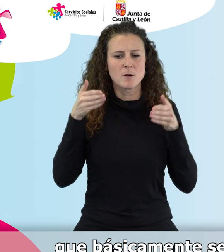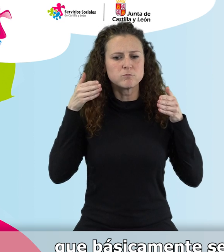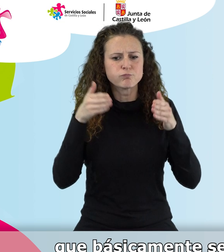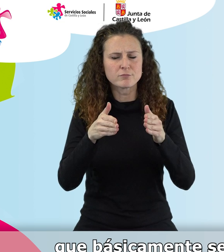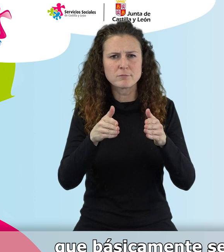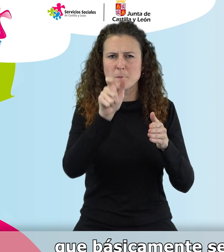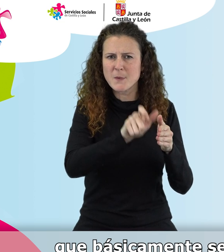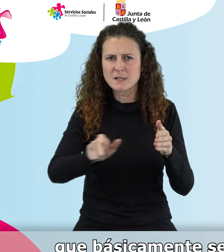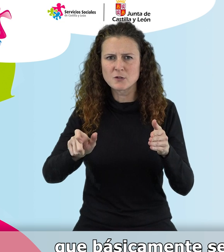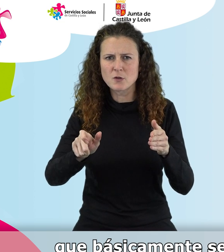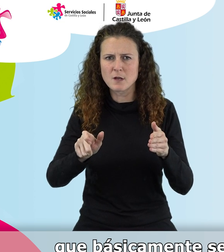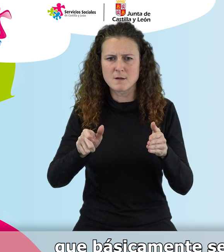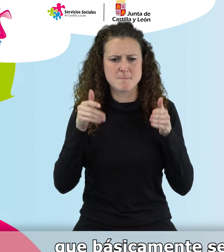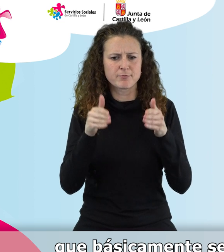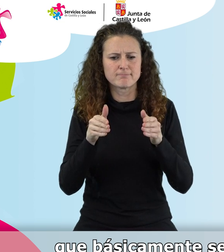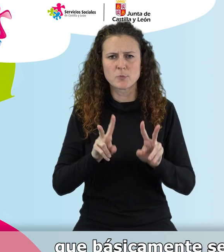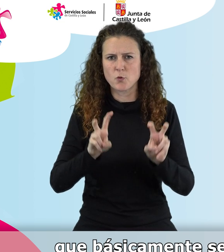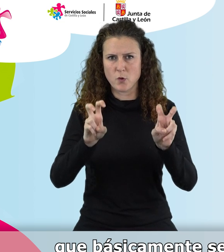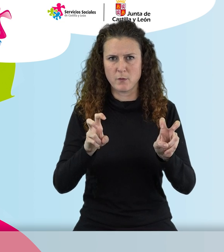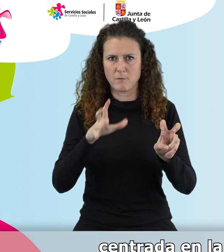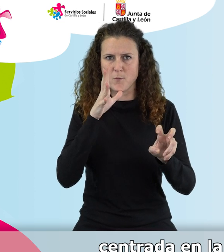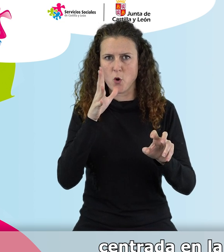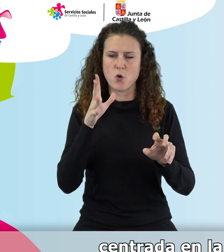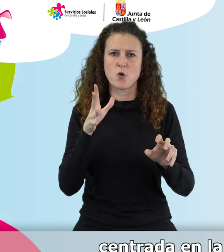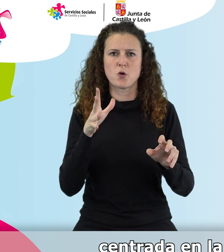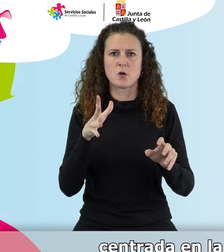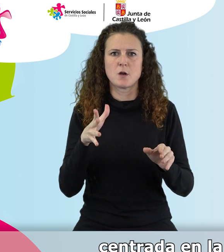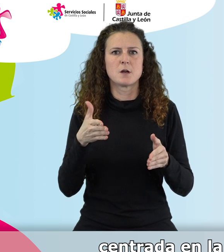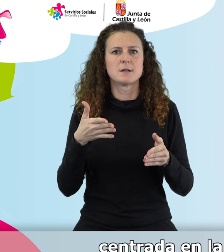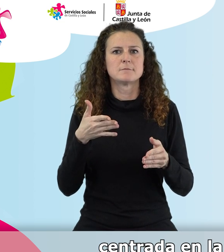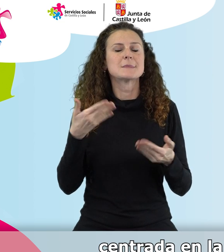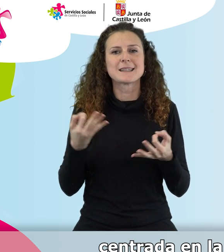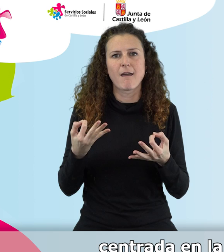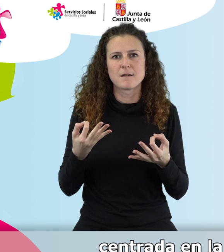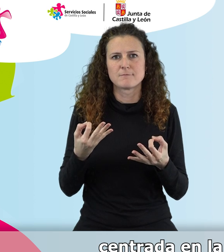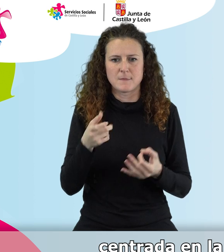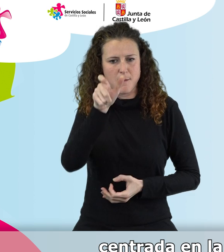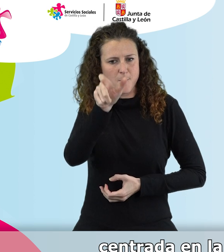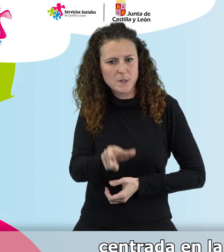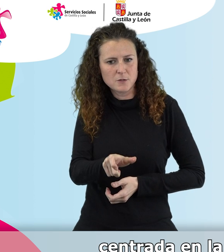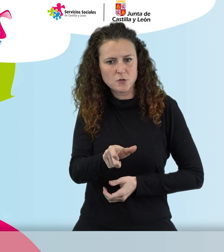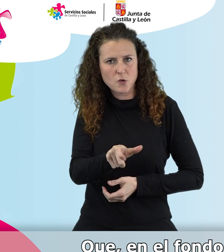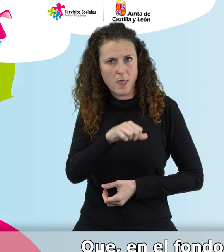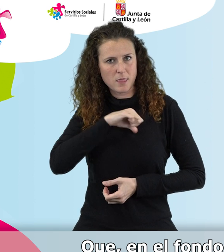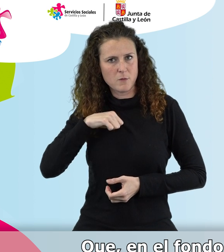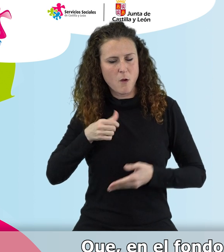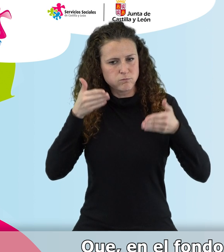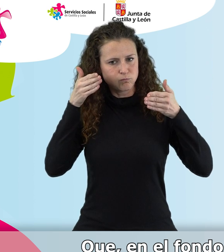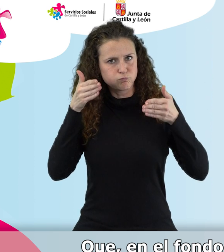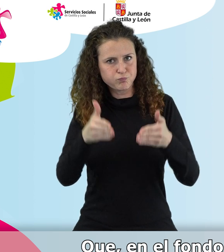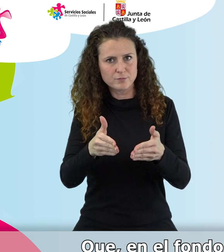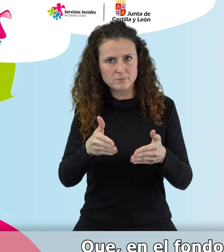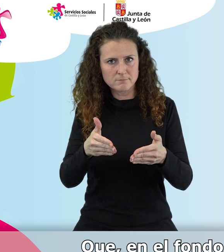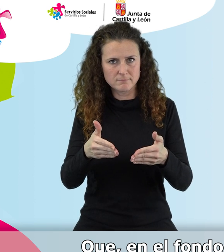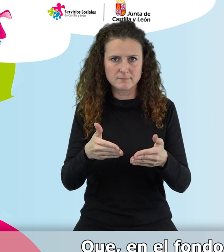que básicamente se puede definir por su orientación a la atención centrada en la persona. Ese es el modelo, ¿vale? Que, en el fondo,